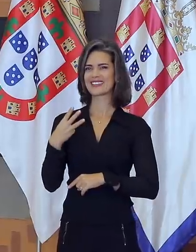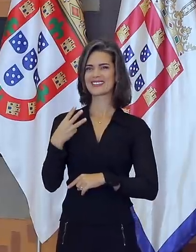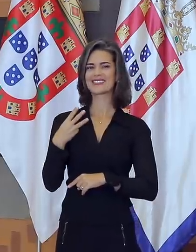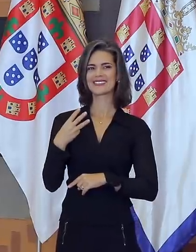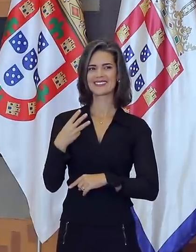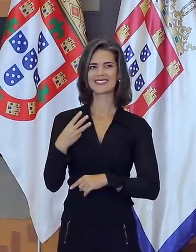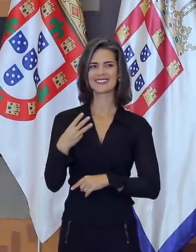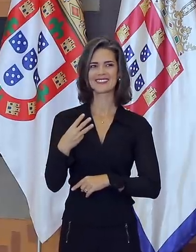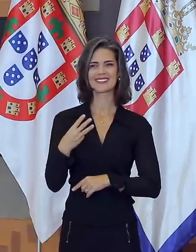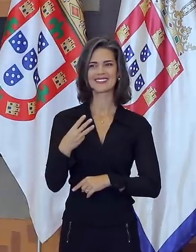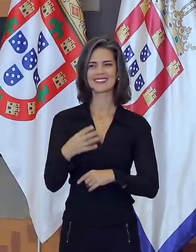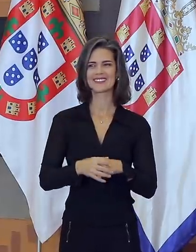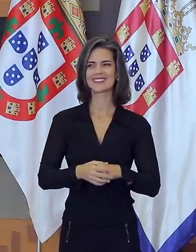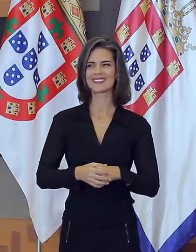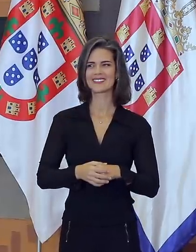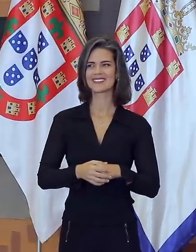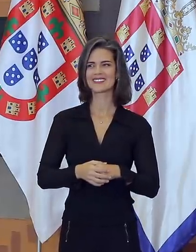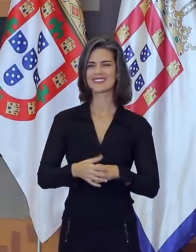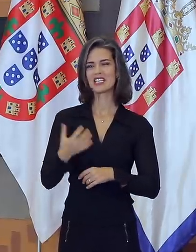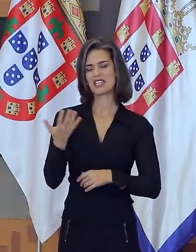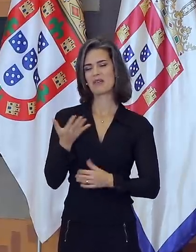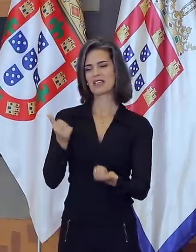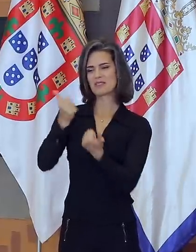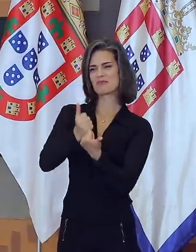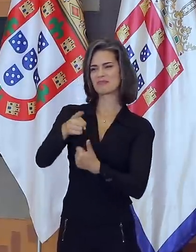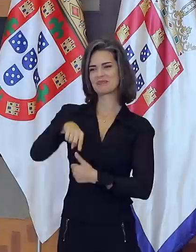E o que é que eu não daria para estar sentado no lugar de vocês novamente?